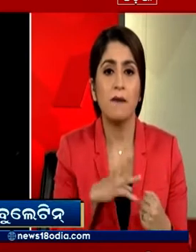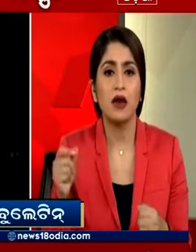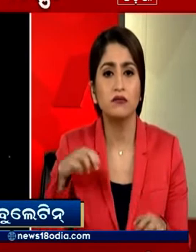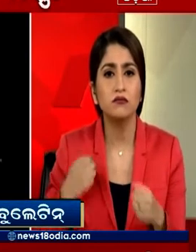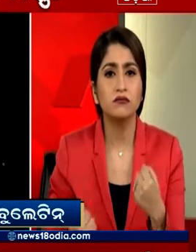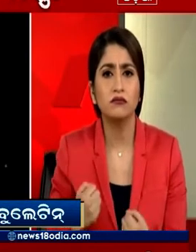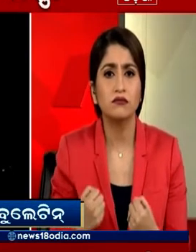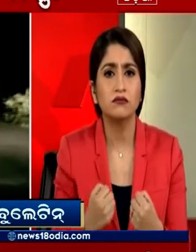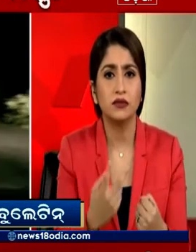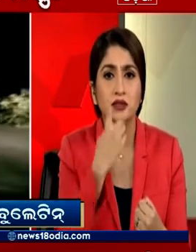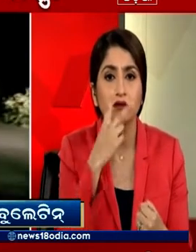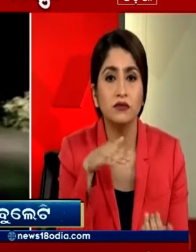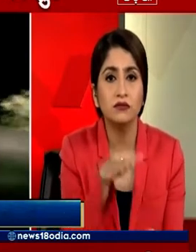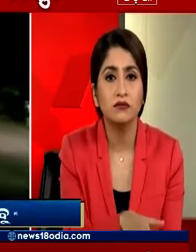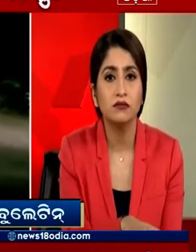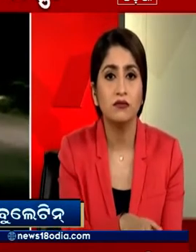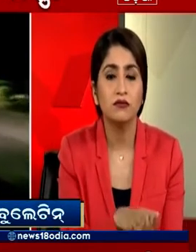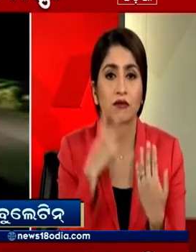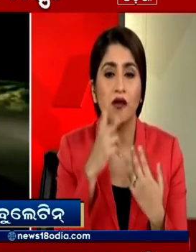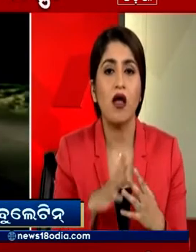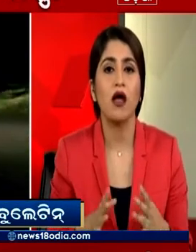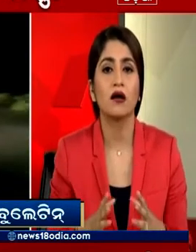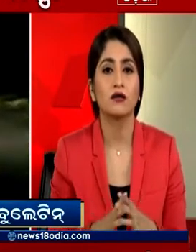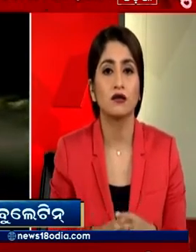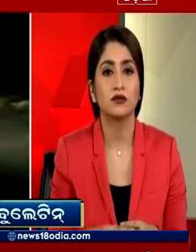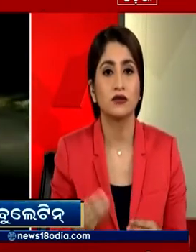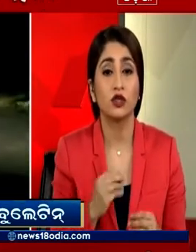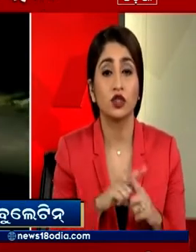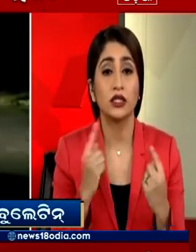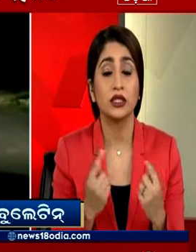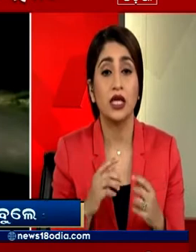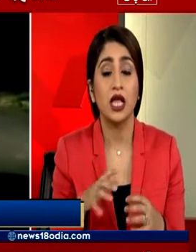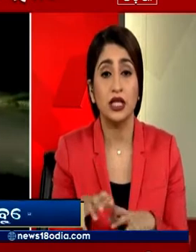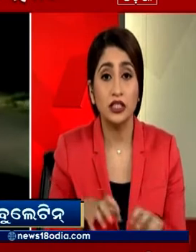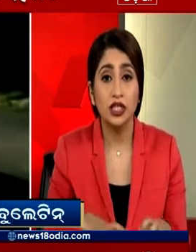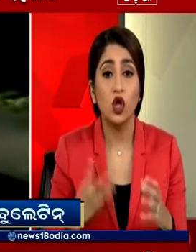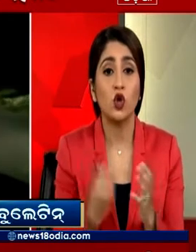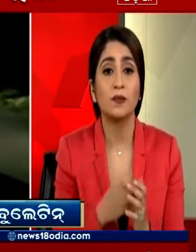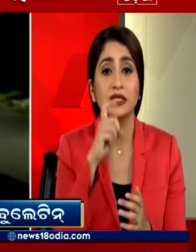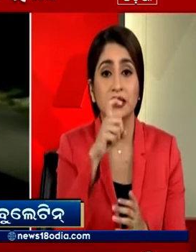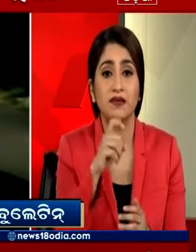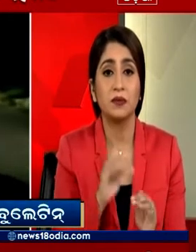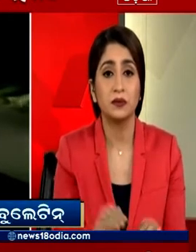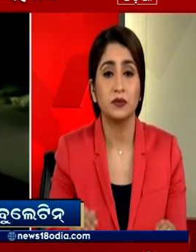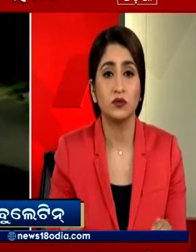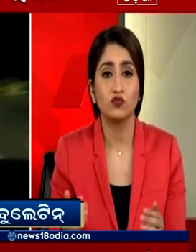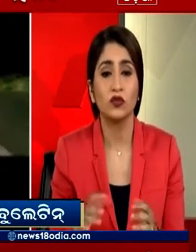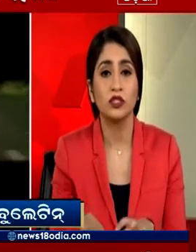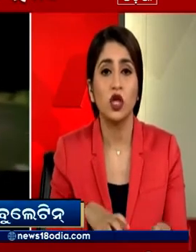शेरों को निकलते देखते ही वहां पर रुख गई इस जुंड में शेरो के साथ बच्चे भी शामिल थे जो सड़कपार करते हुए दिखाई